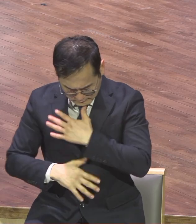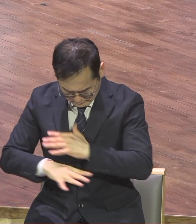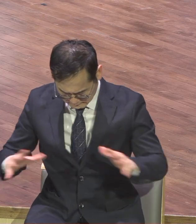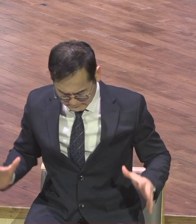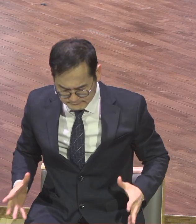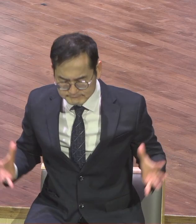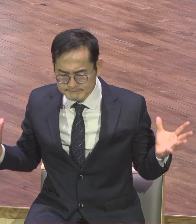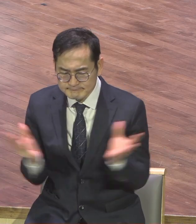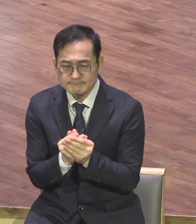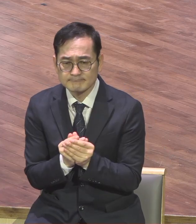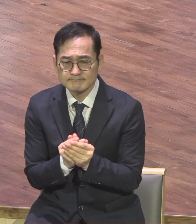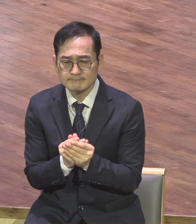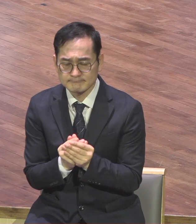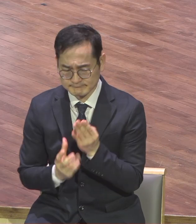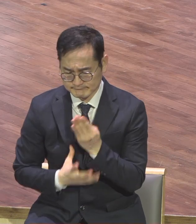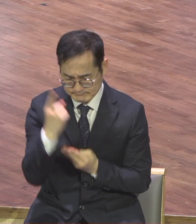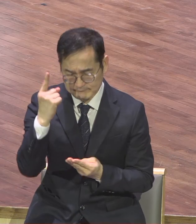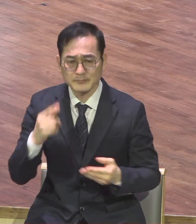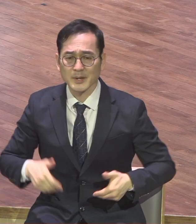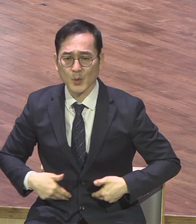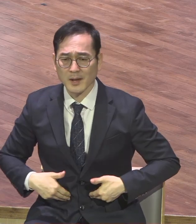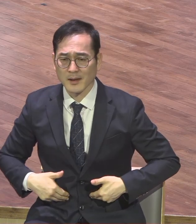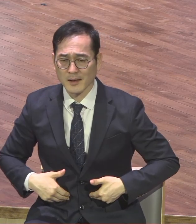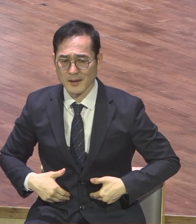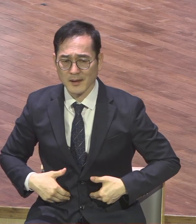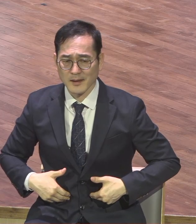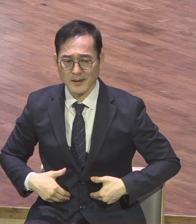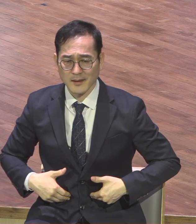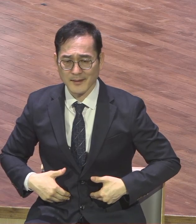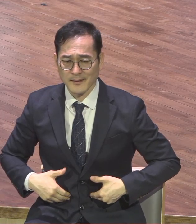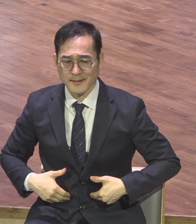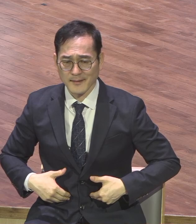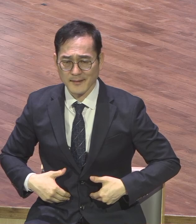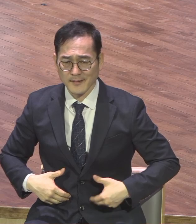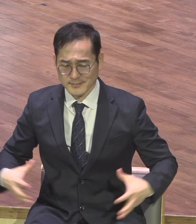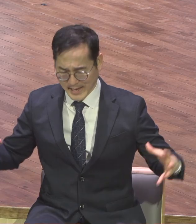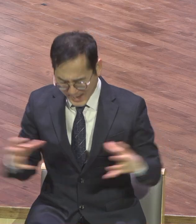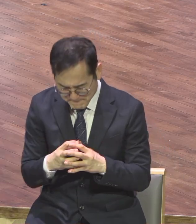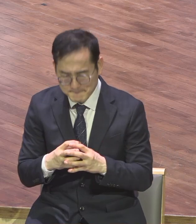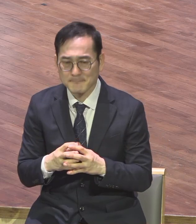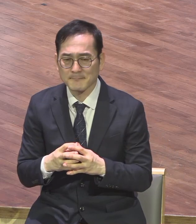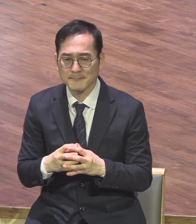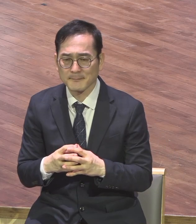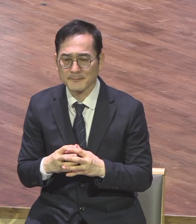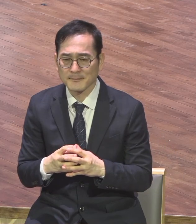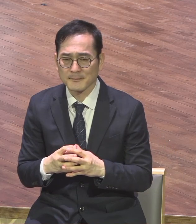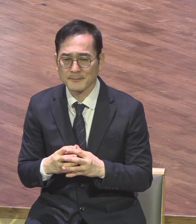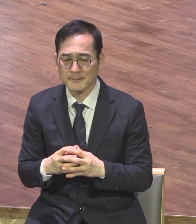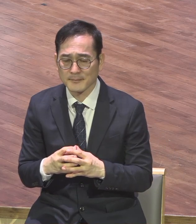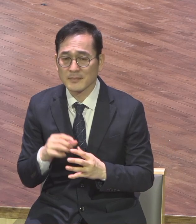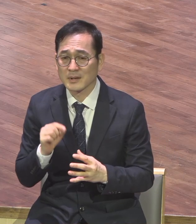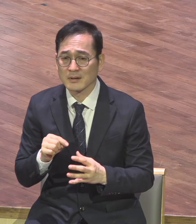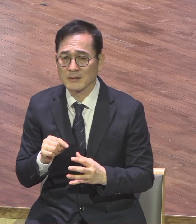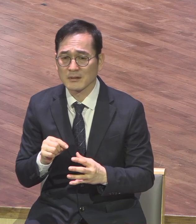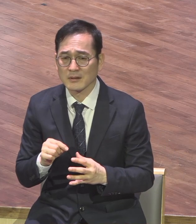이걸 요구하고 있잖아요 그리고 우리를 한몸으로 만드신 분이 누구시냐 성령